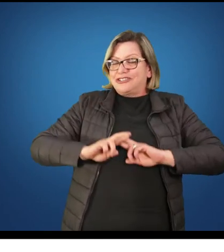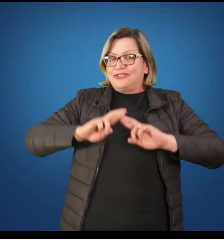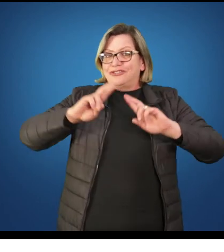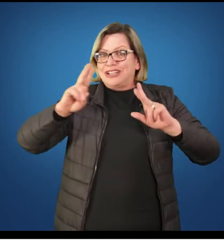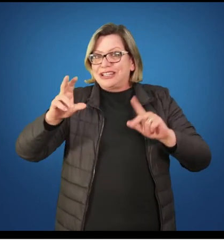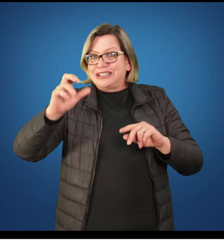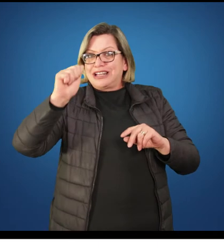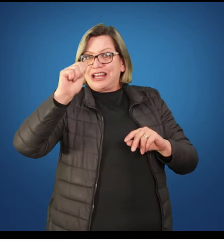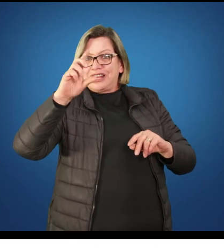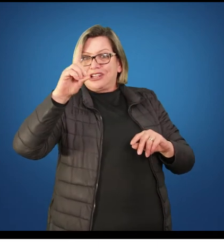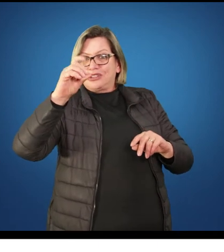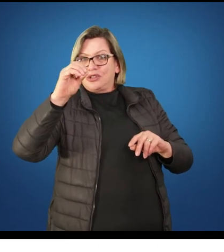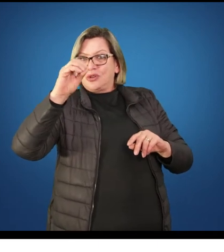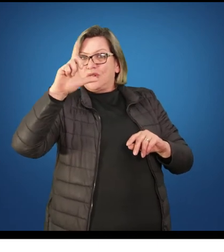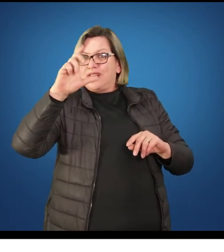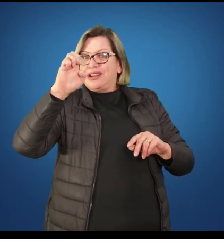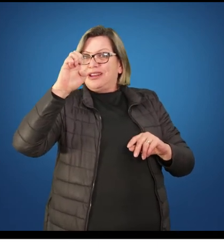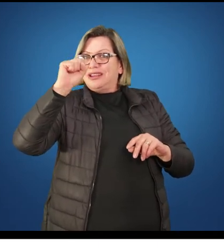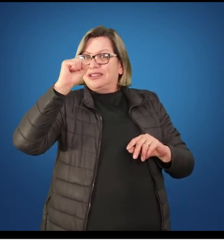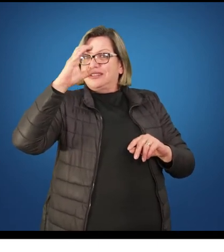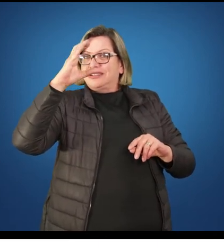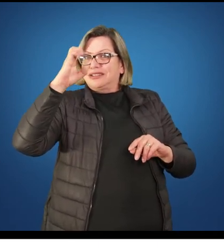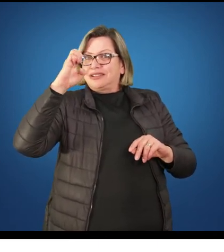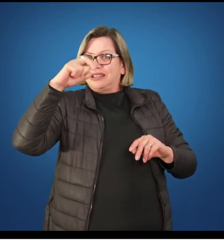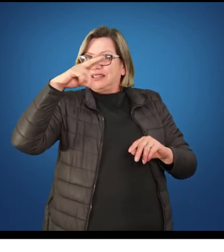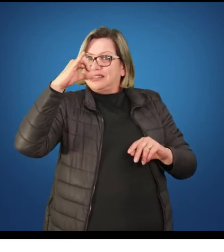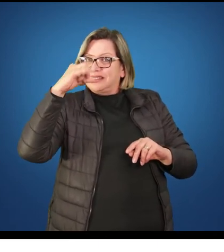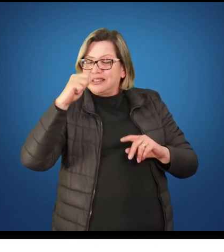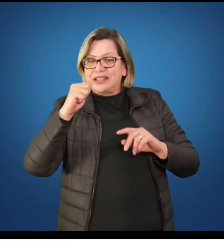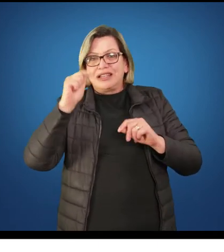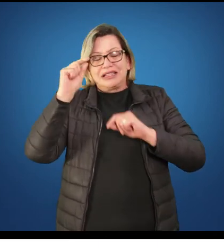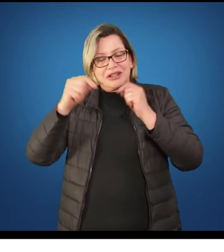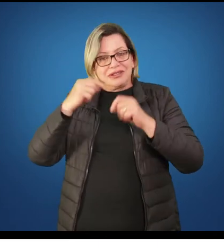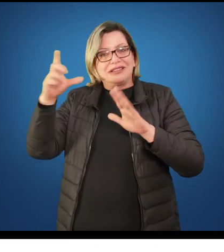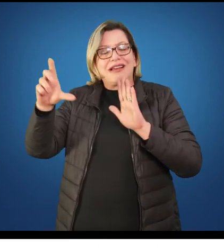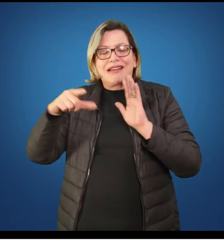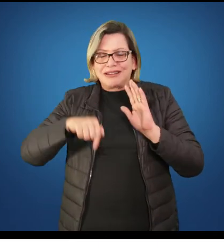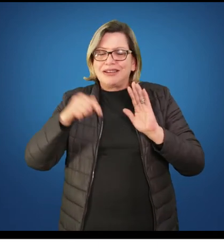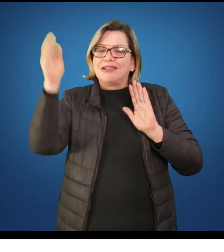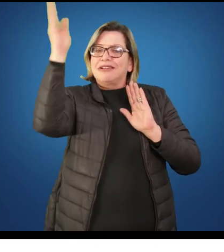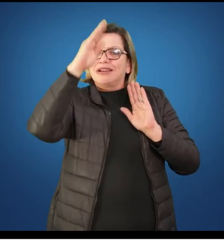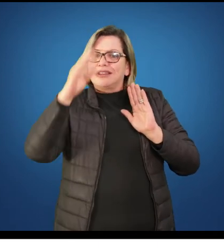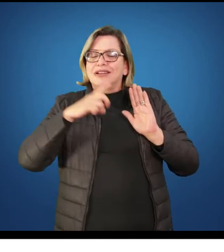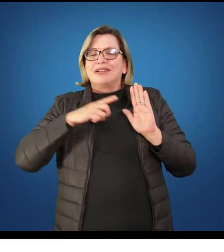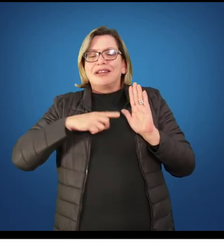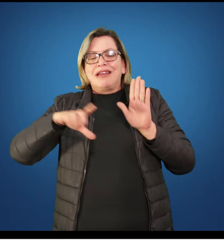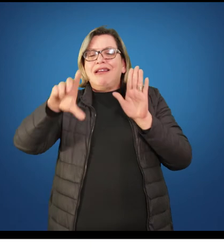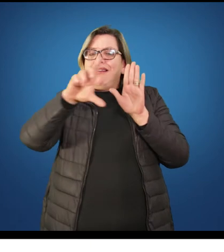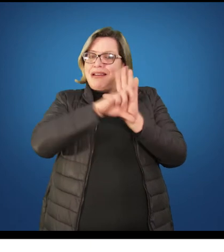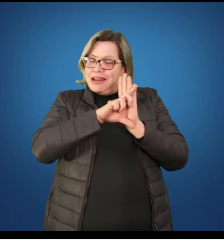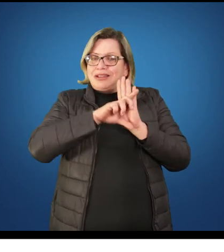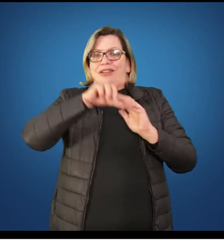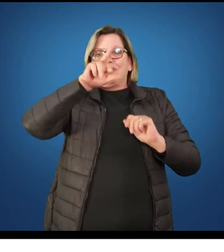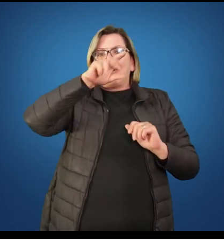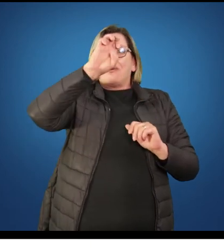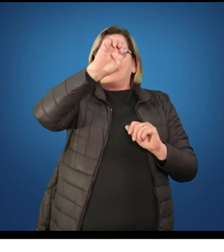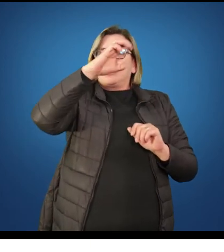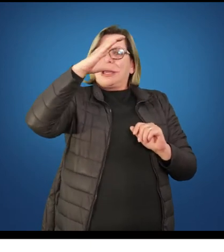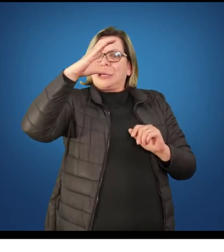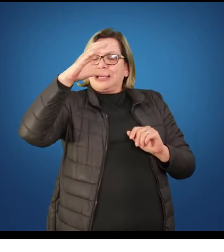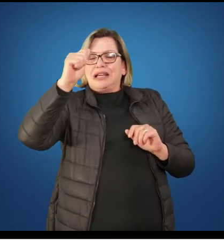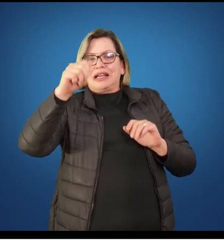sujeitos sociais da área da sociologia que vão tentar encontrar algumas